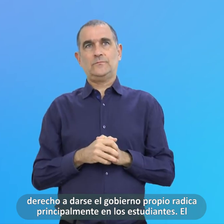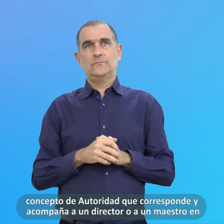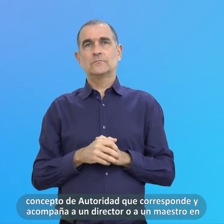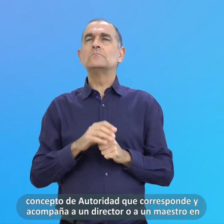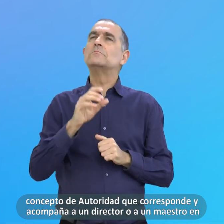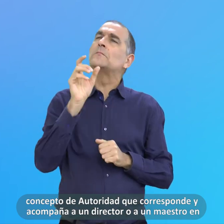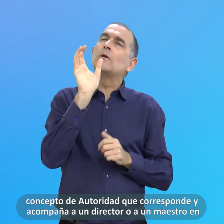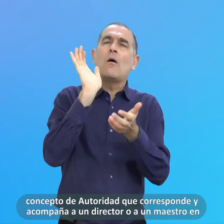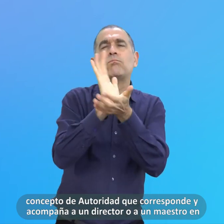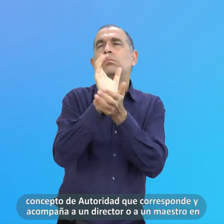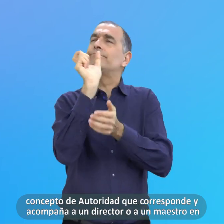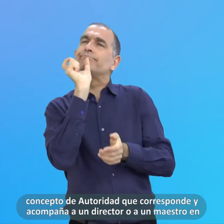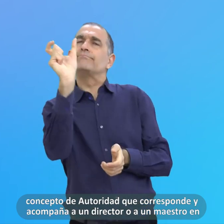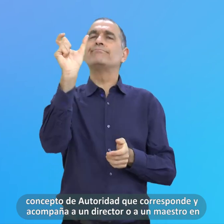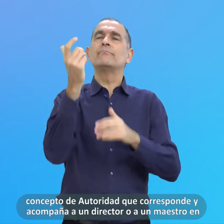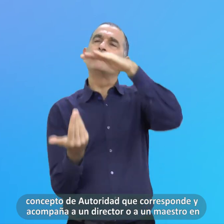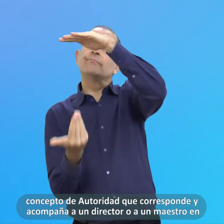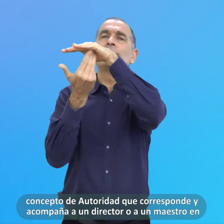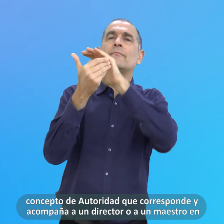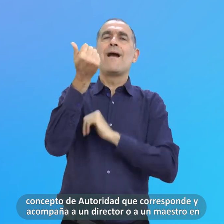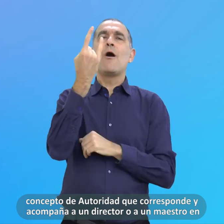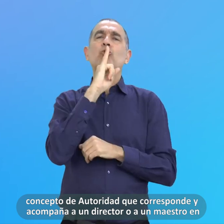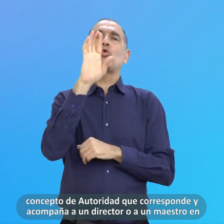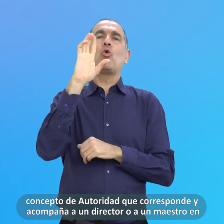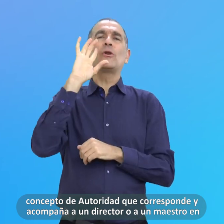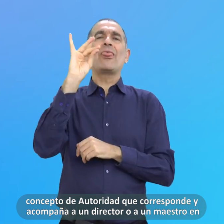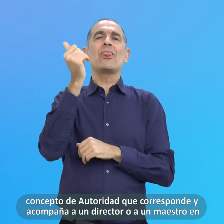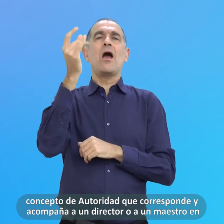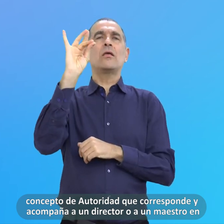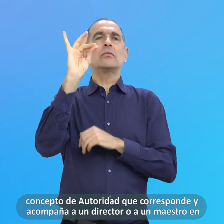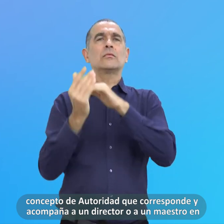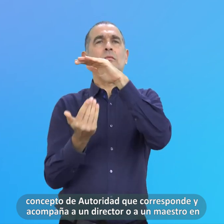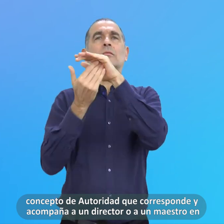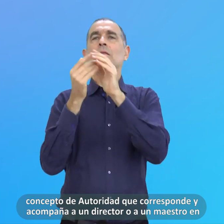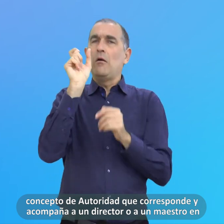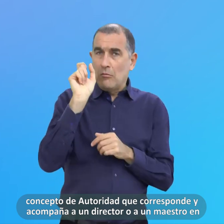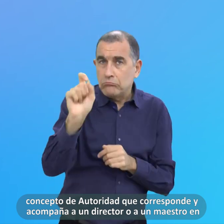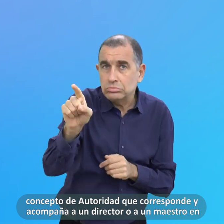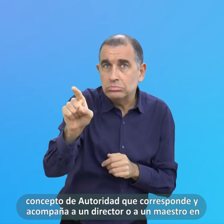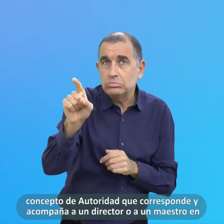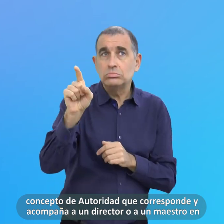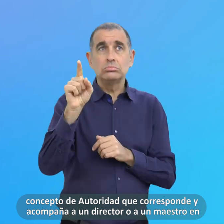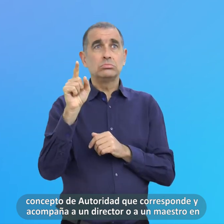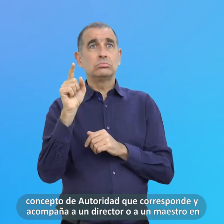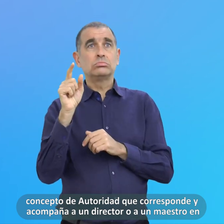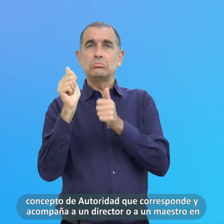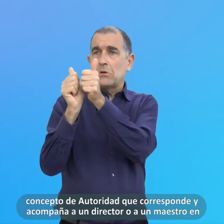El concepto de autoridad Que corresponde Y acompaña a